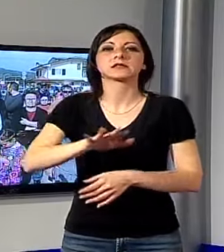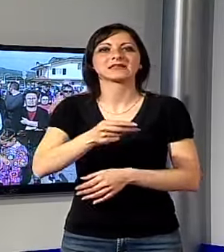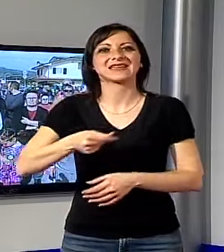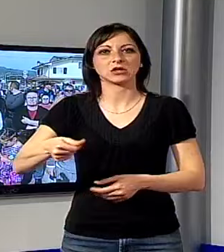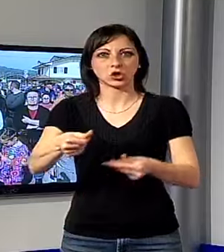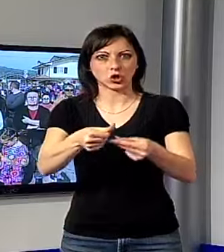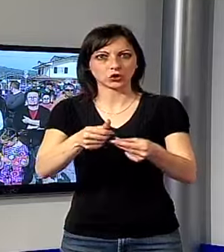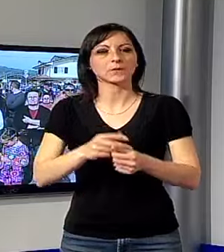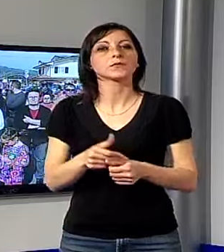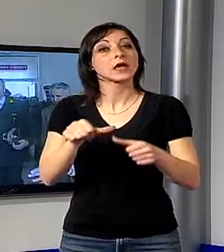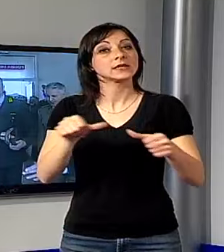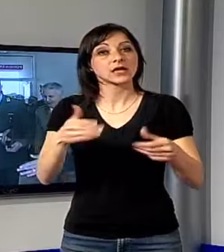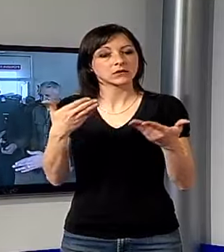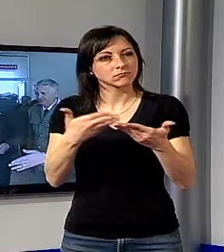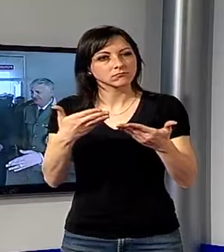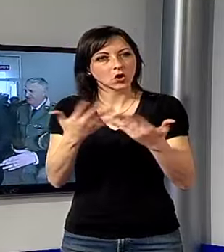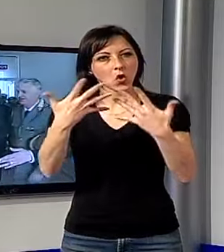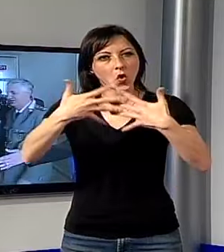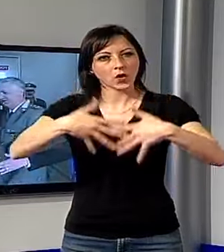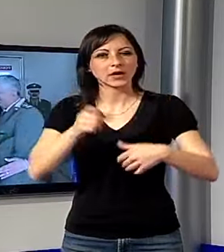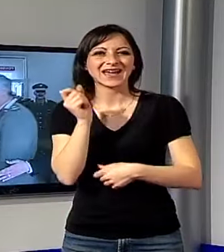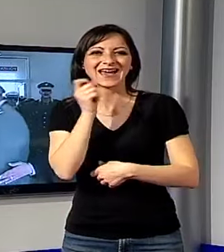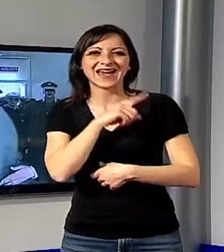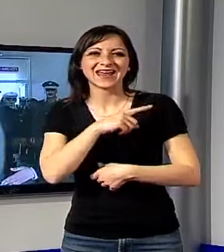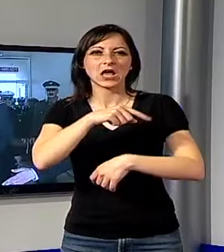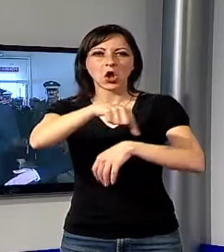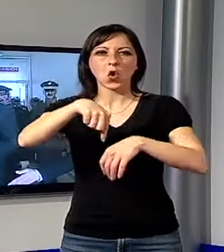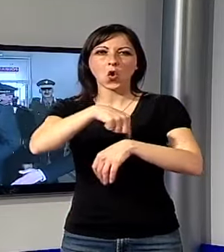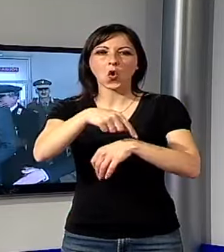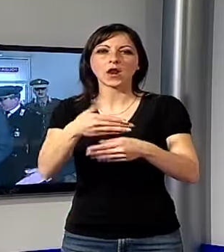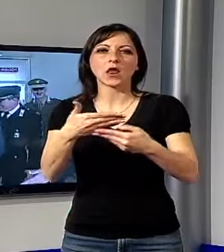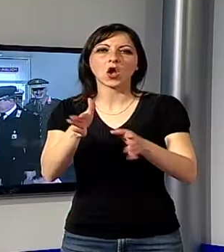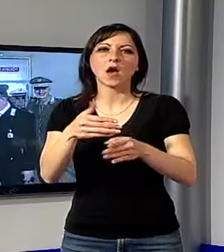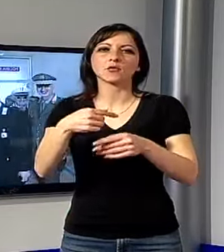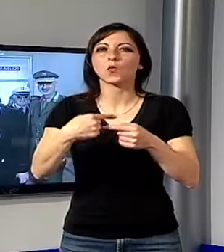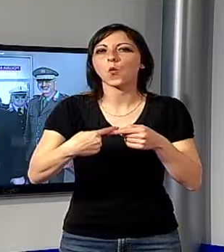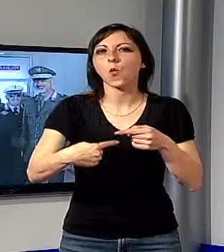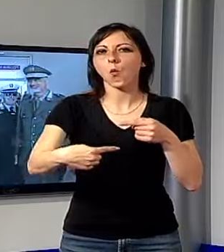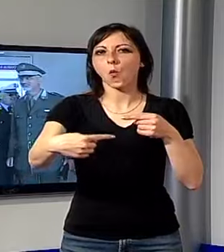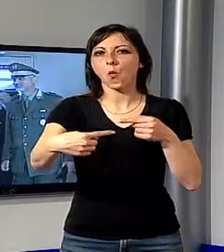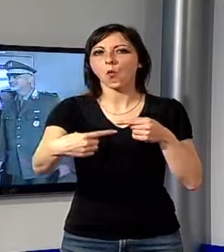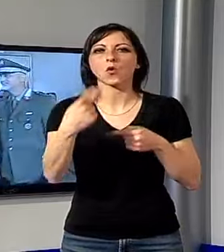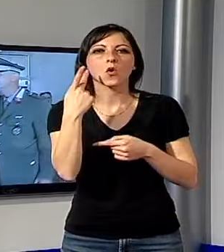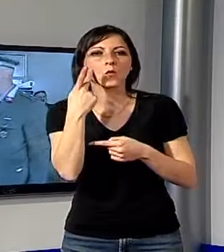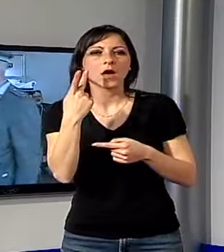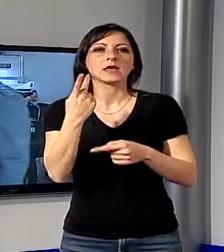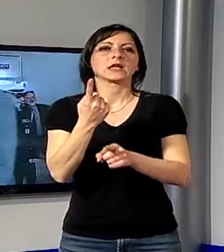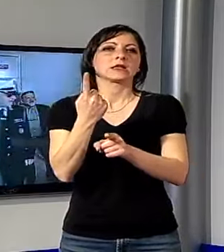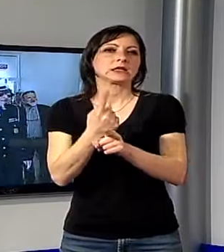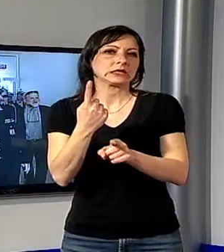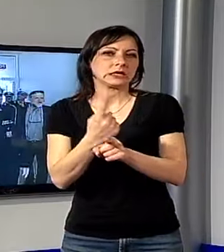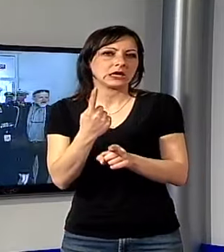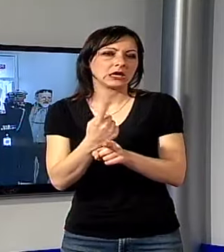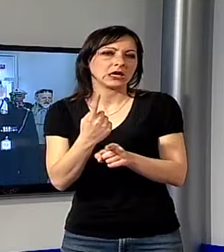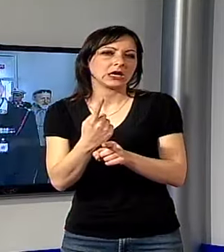sede è stata studiata e organizzata per garantire ai cittadini una maggiore apertura tenendo conto delle esigenze emerse in questi